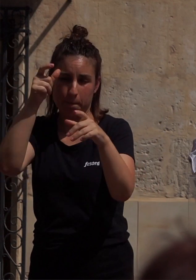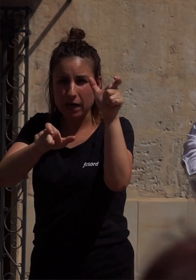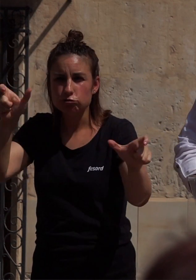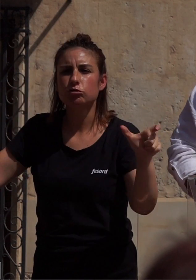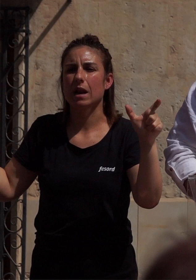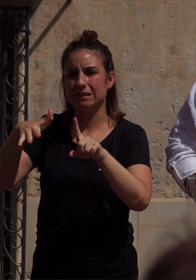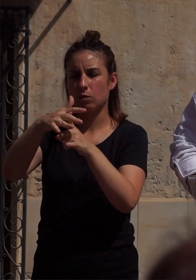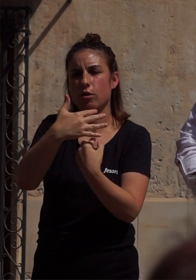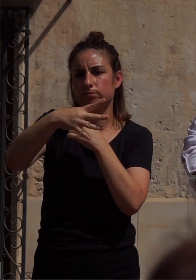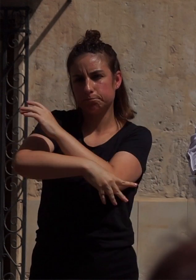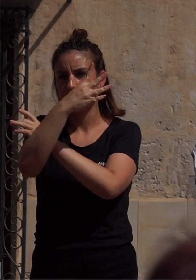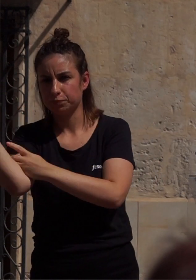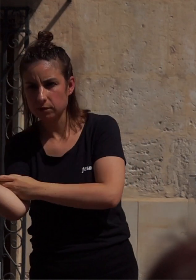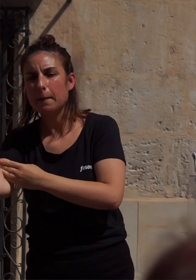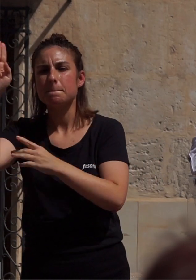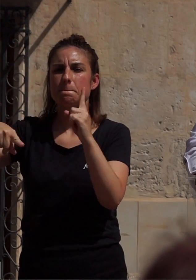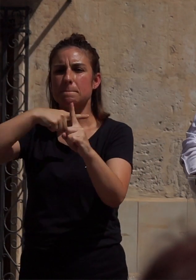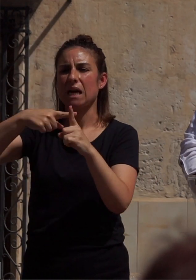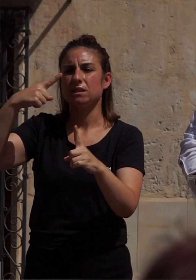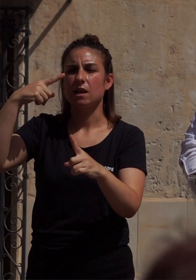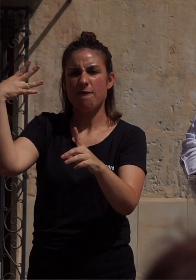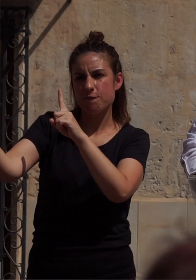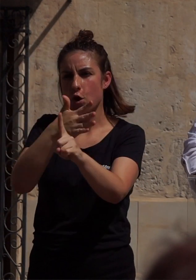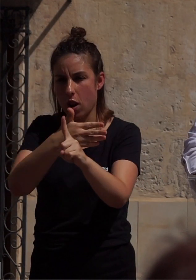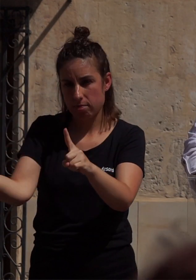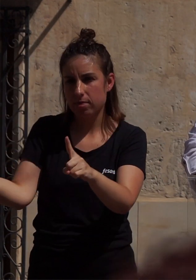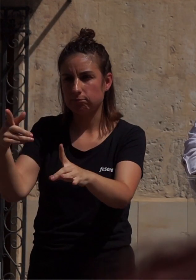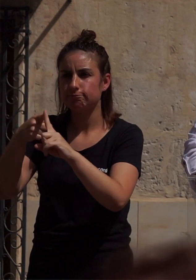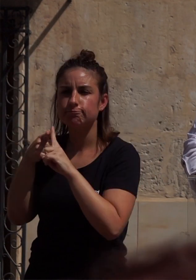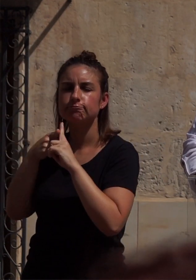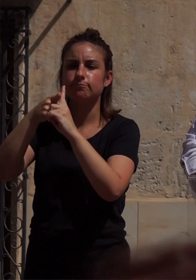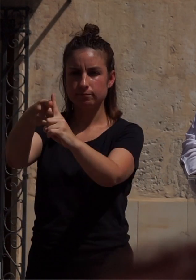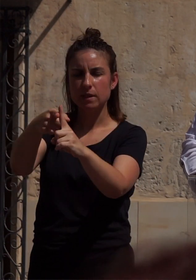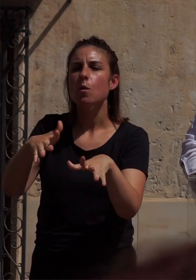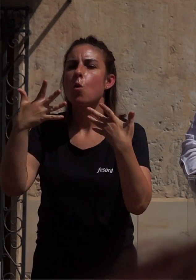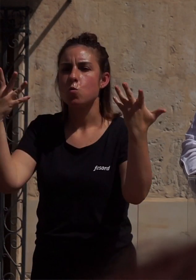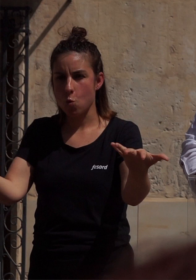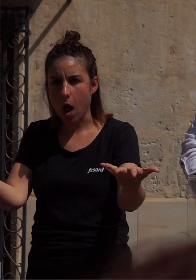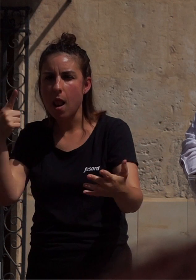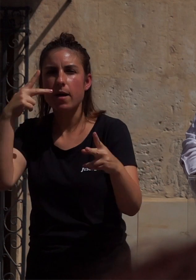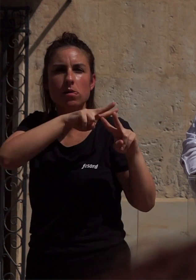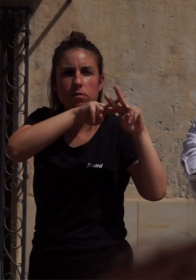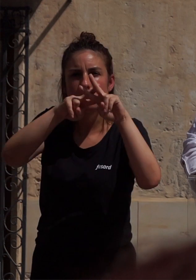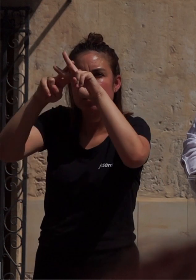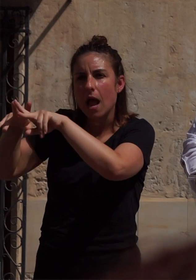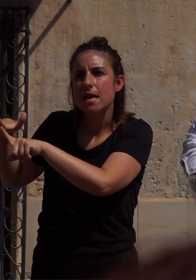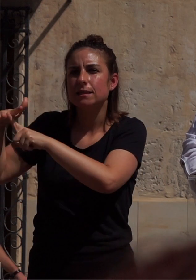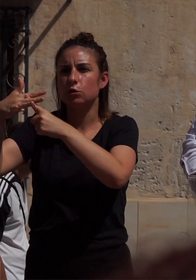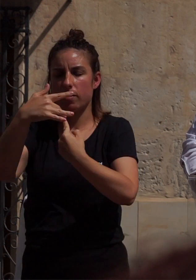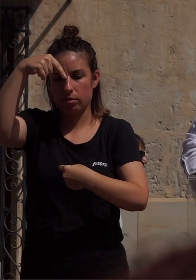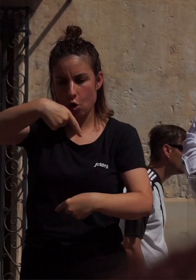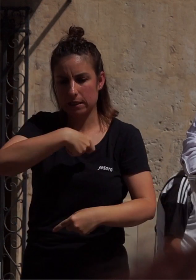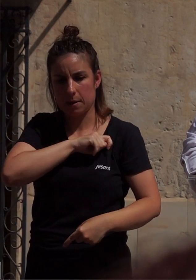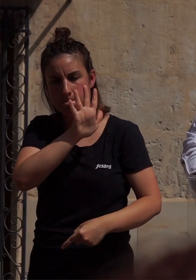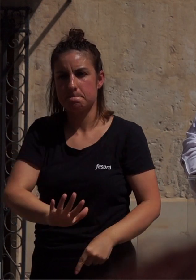LGTBIQ y de la violencia que sufren con el objetivo de realizar un diagnóstico de la situación en nuestro